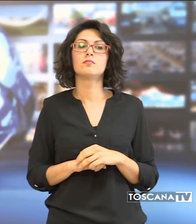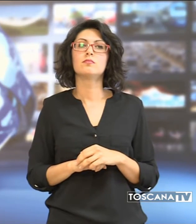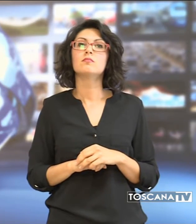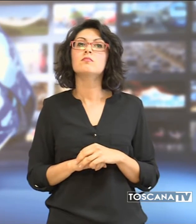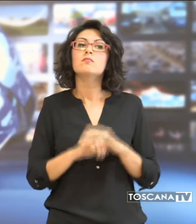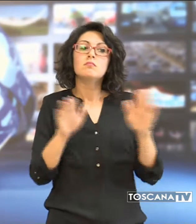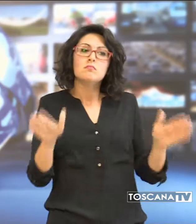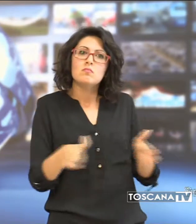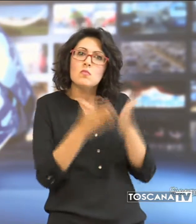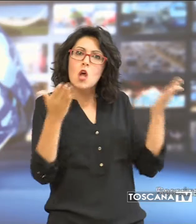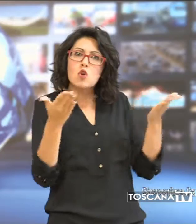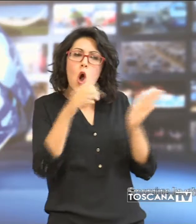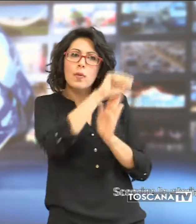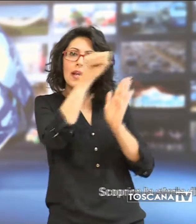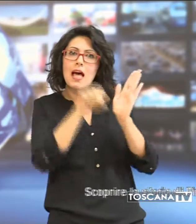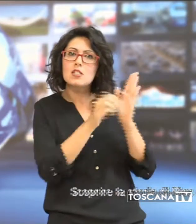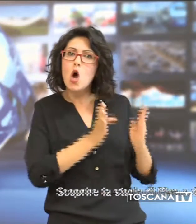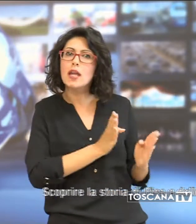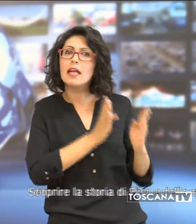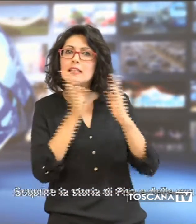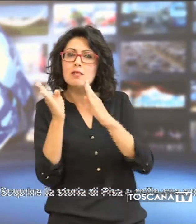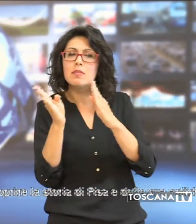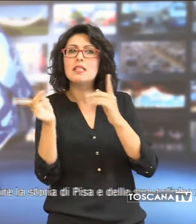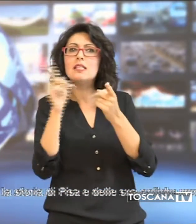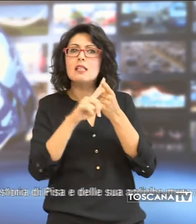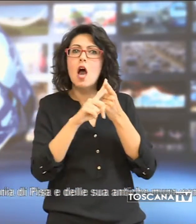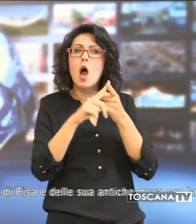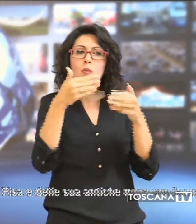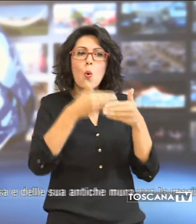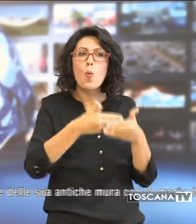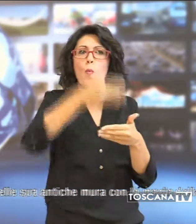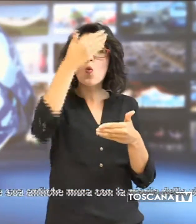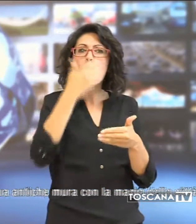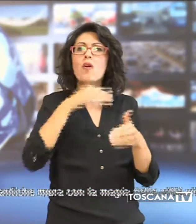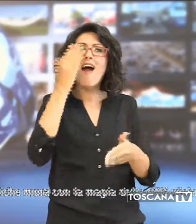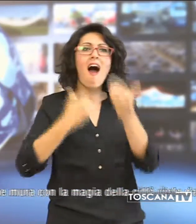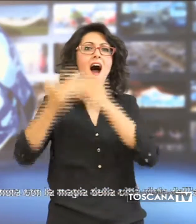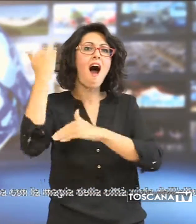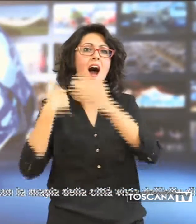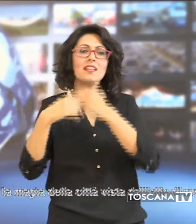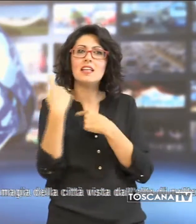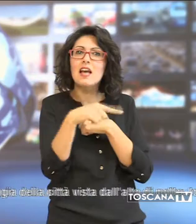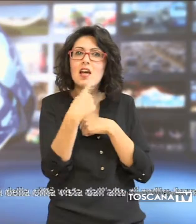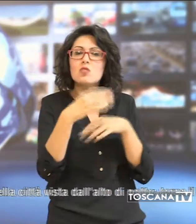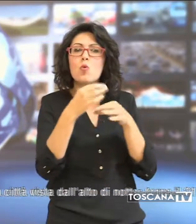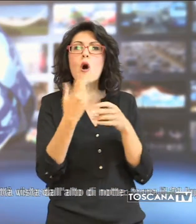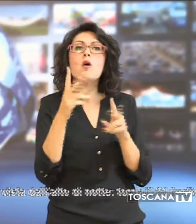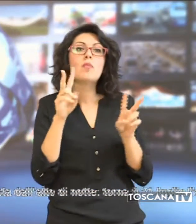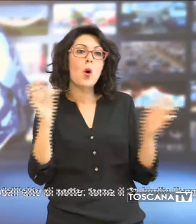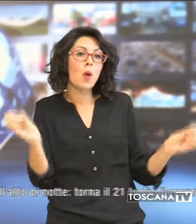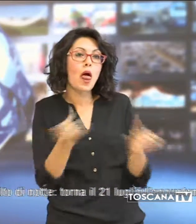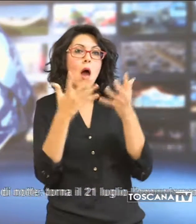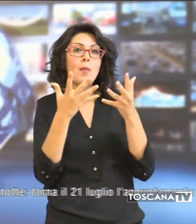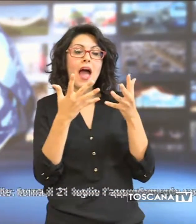Scoprire la storia di Pisa e delle sue antiche mura con la magia della città vista dall